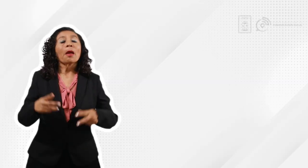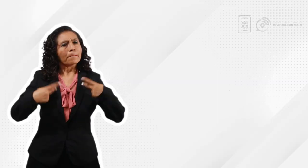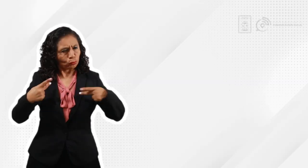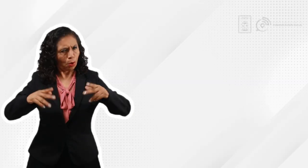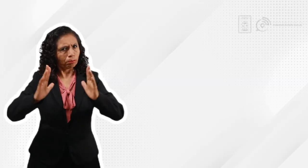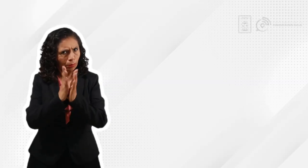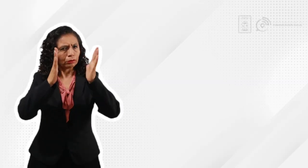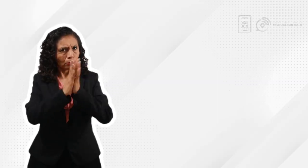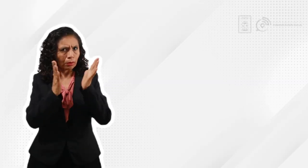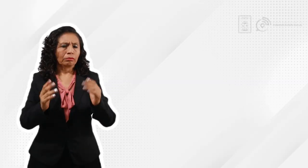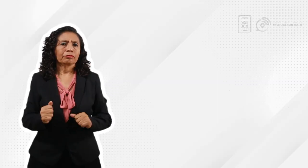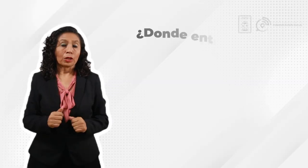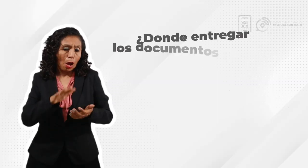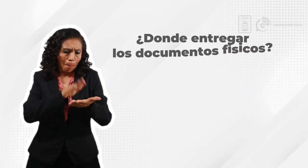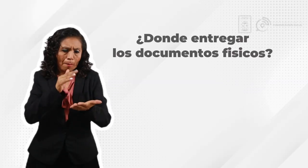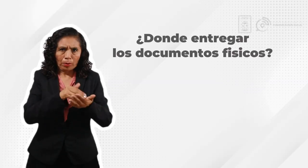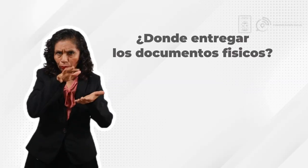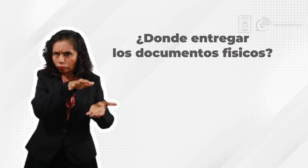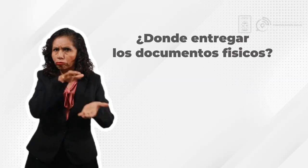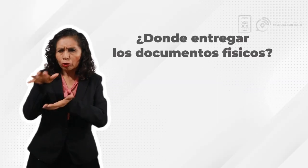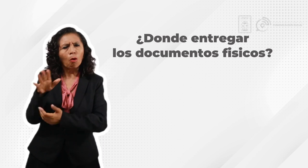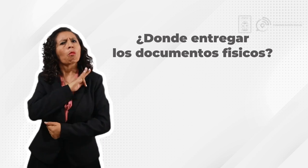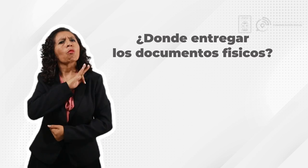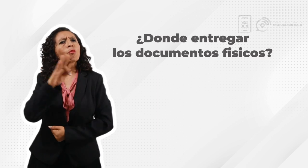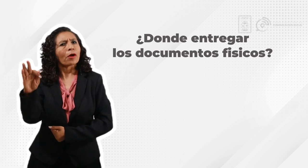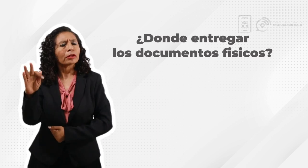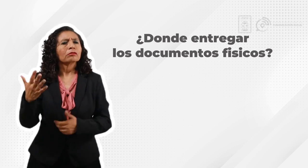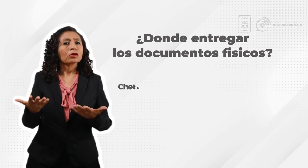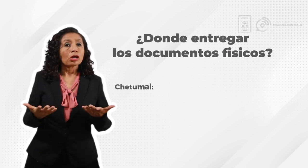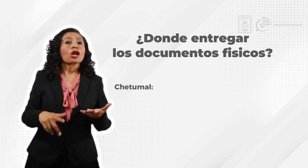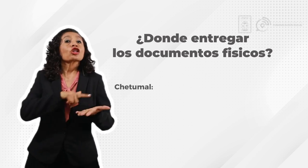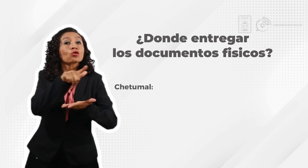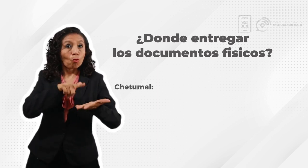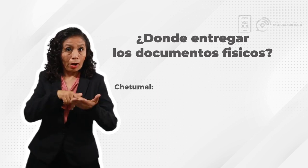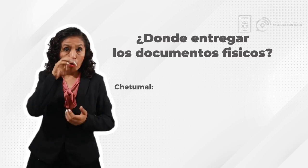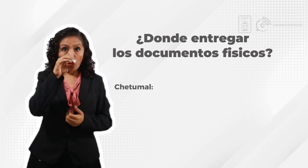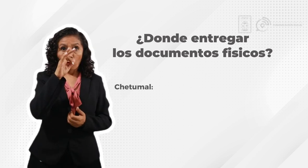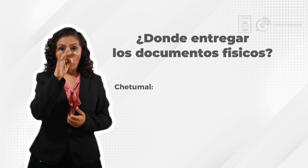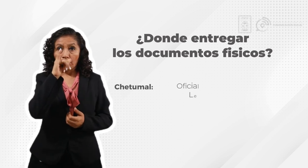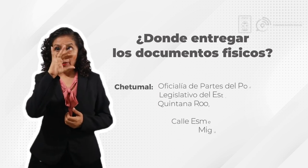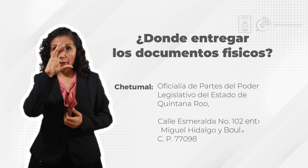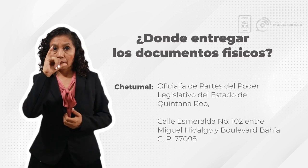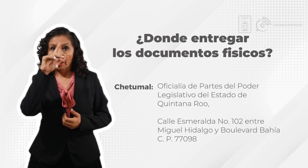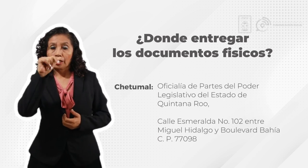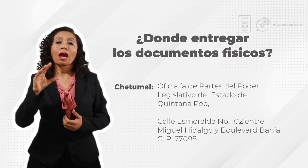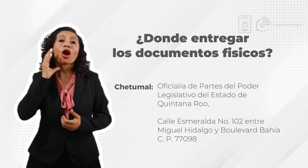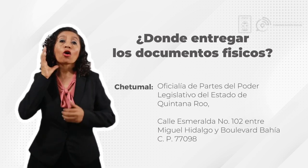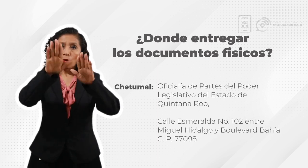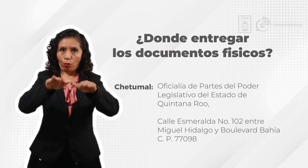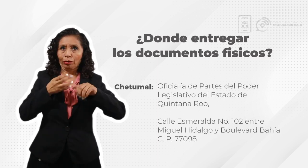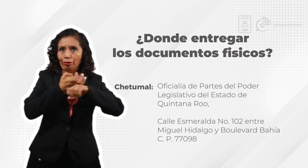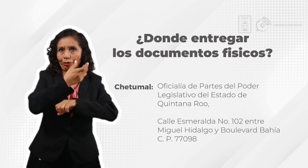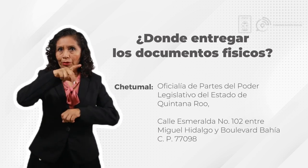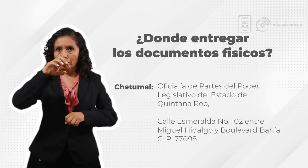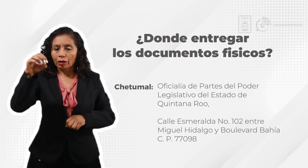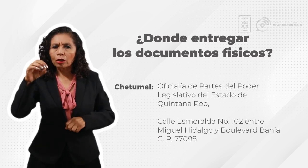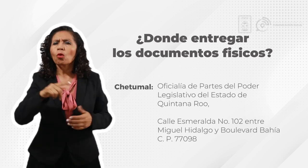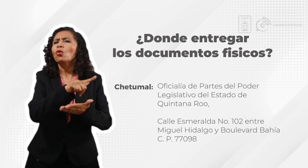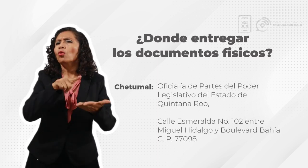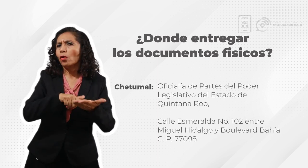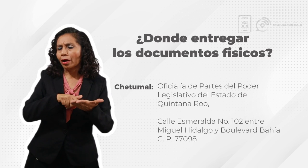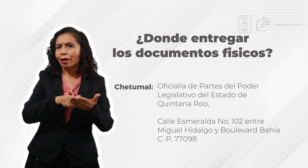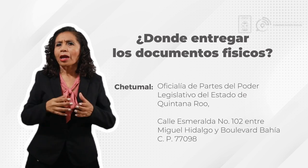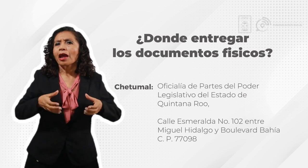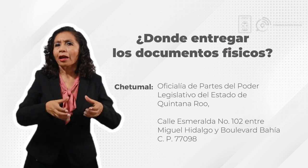Las personas que deseen entregar documentos físicos lo podrán hacer en la Oficialía de Partes del Poder Legislativo del Estado de